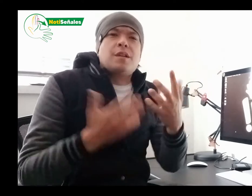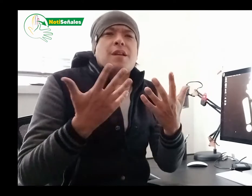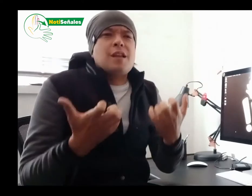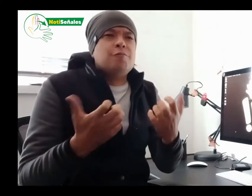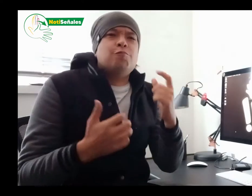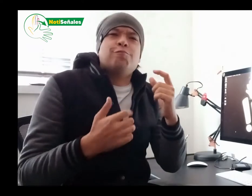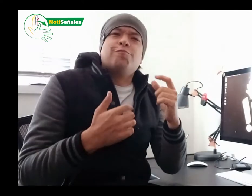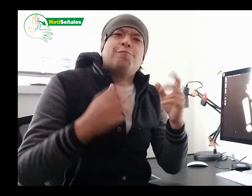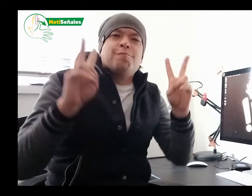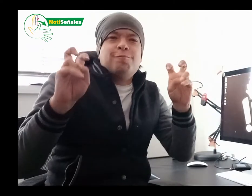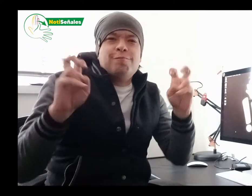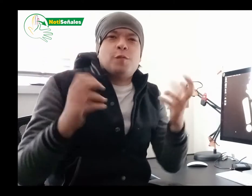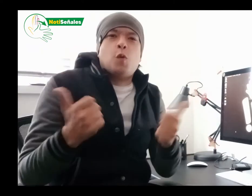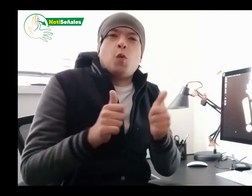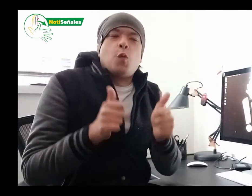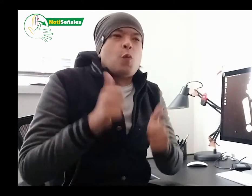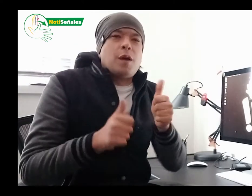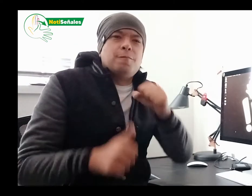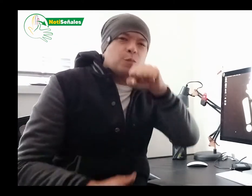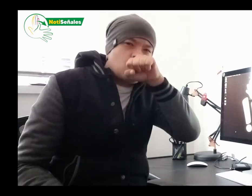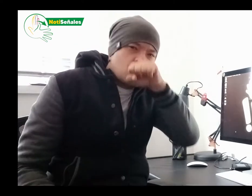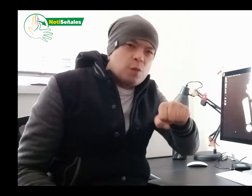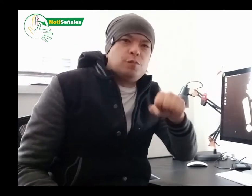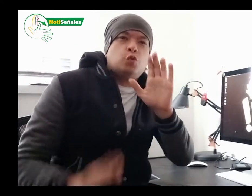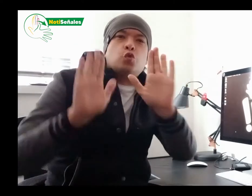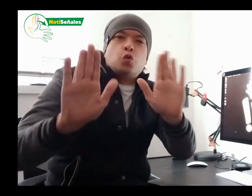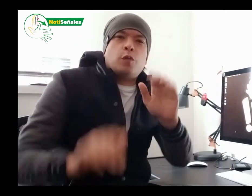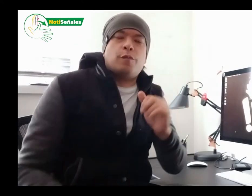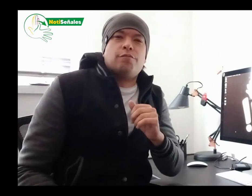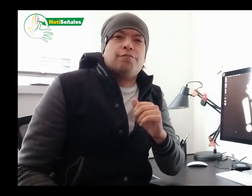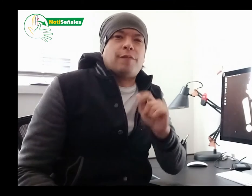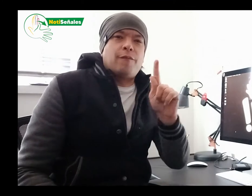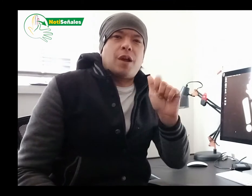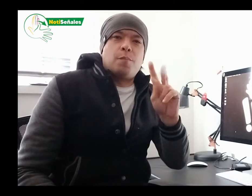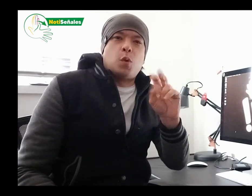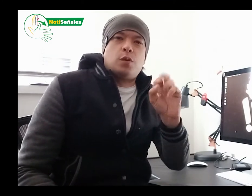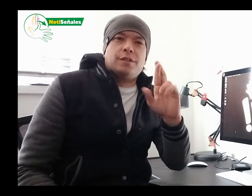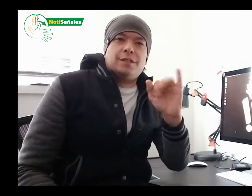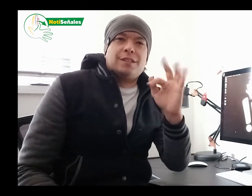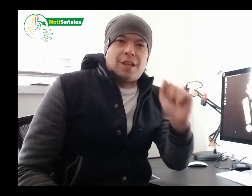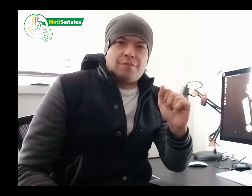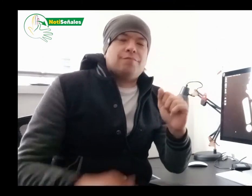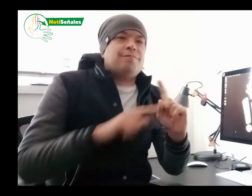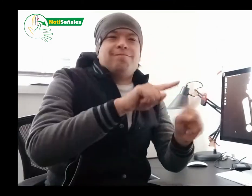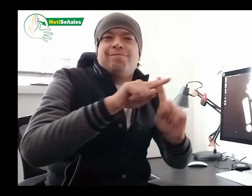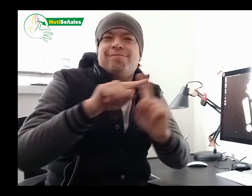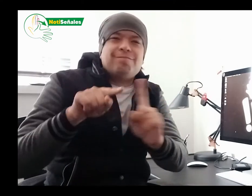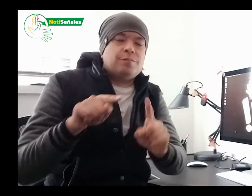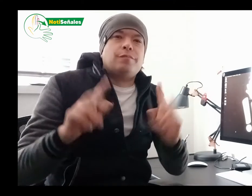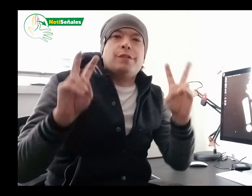Si las personas y ustedes quieren algún logo que les guste y les encante, alguna imagen favorita,